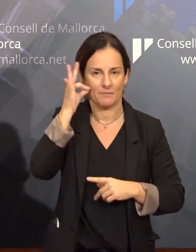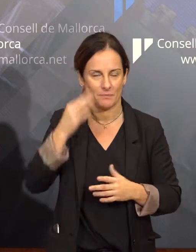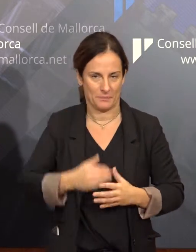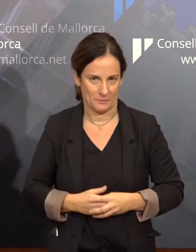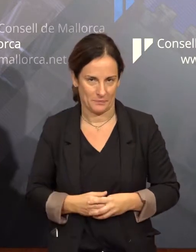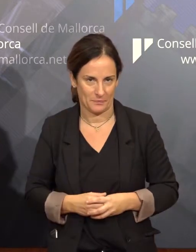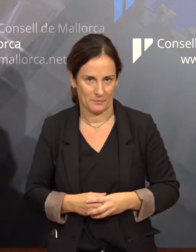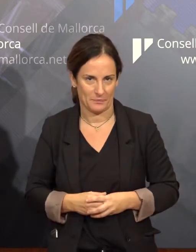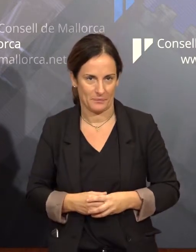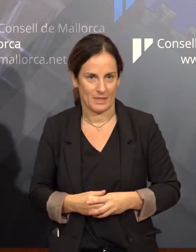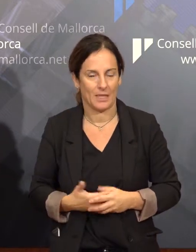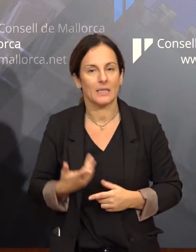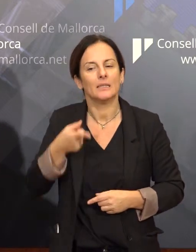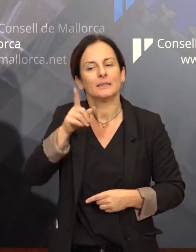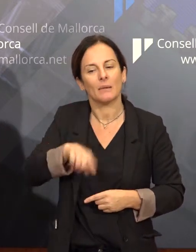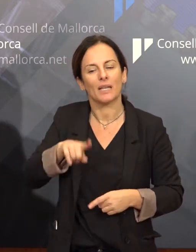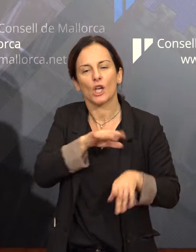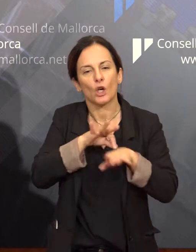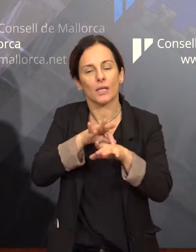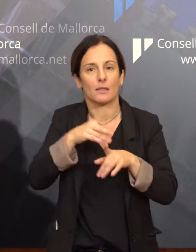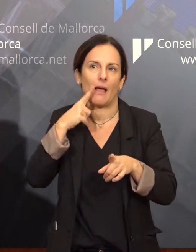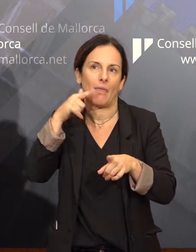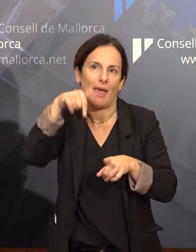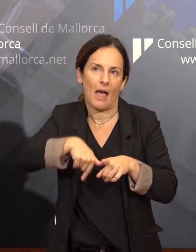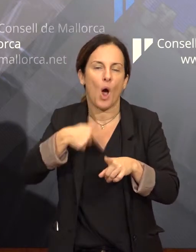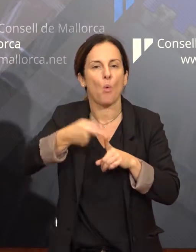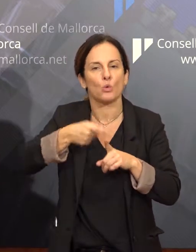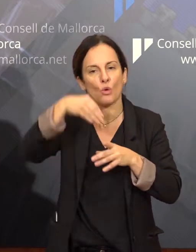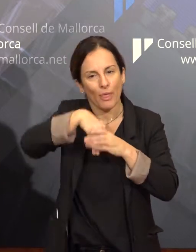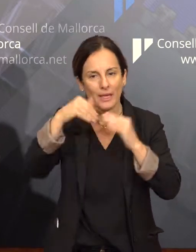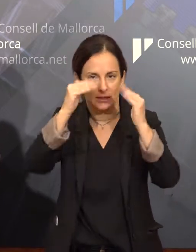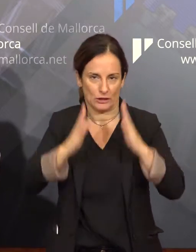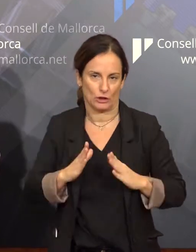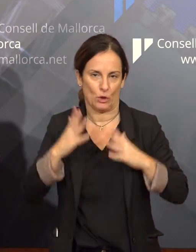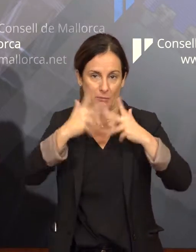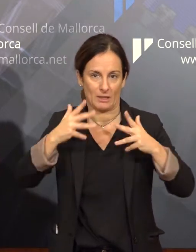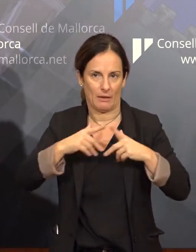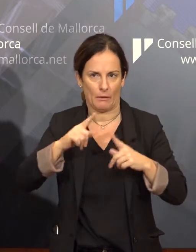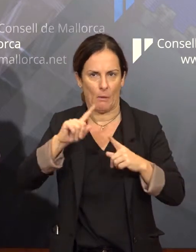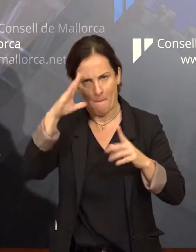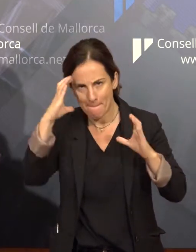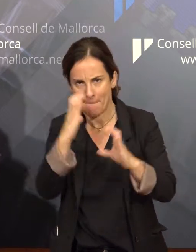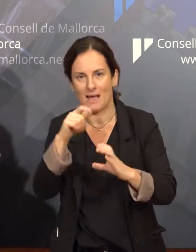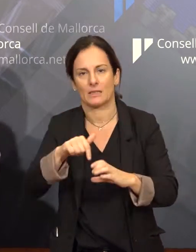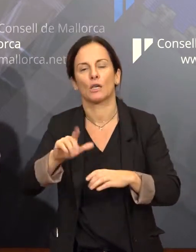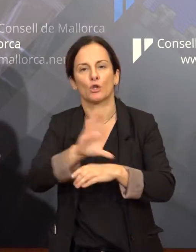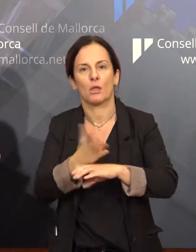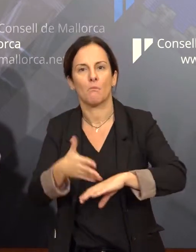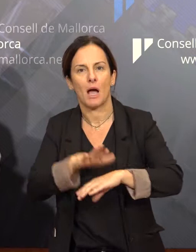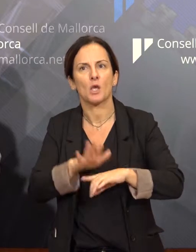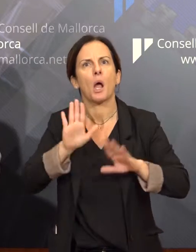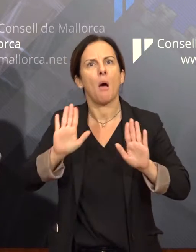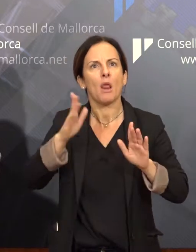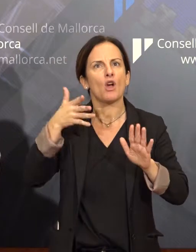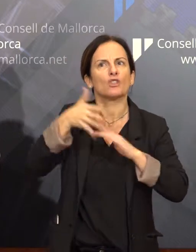orientada a un ús dins l'administració, concretament del Consell de Mallorca. Però això no implica que no es pugui fer extensiu aquest